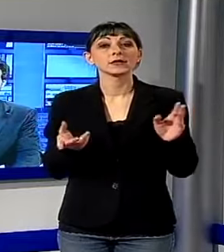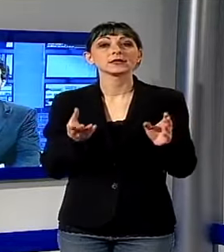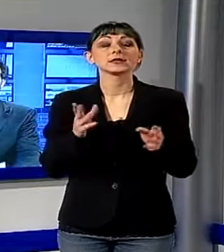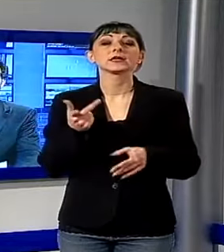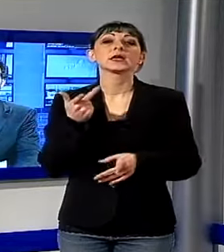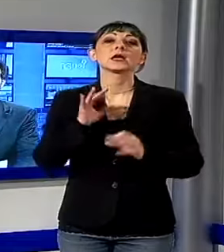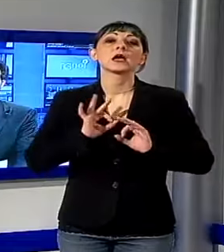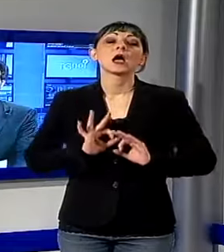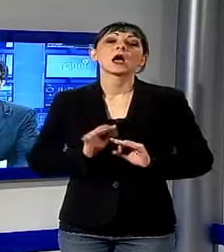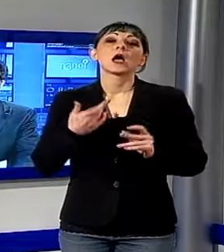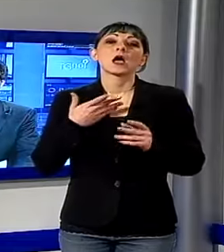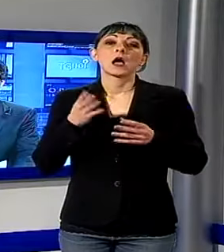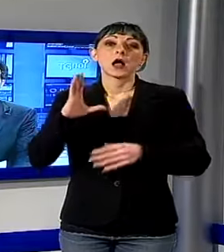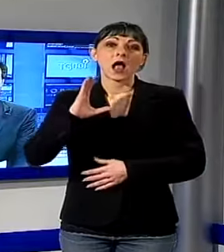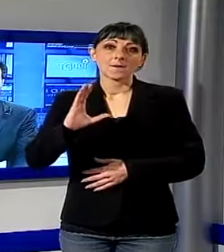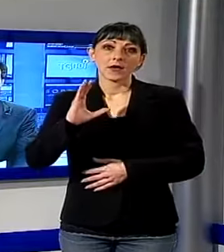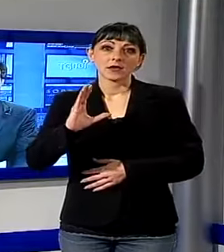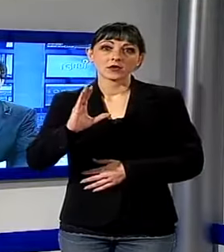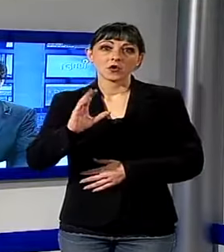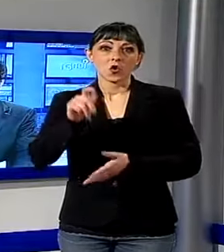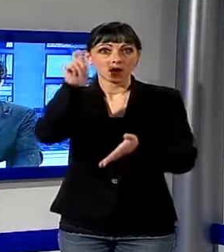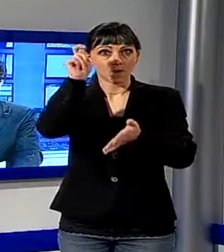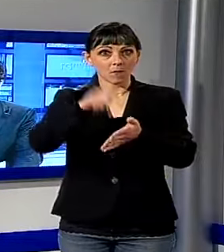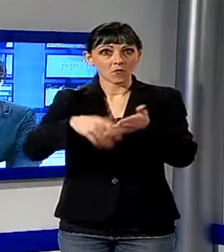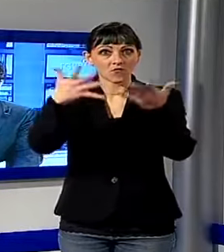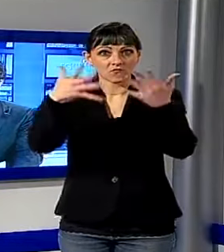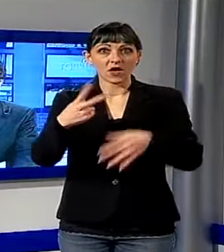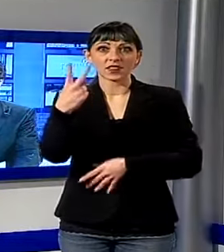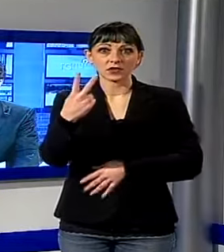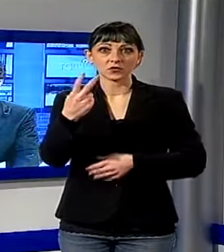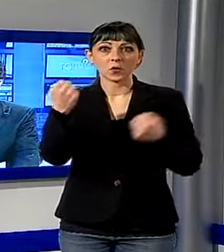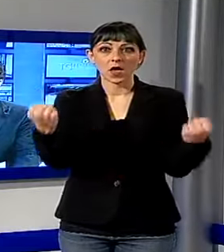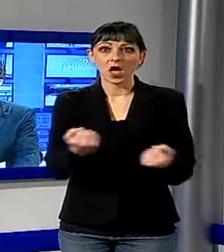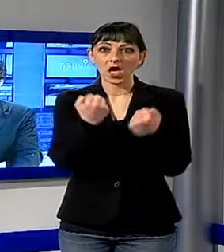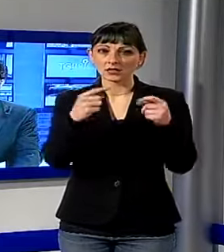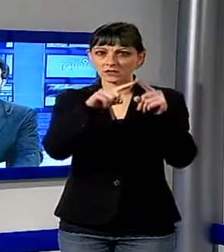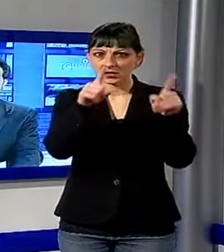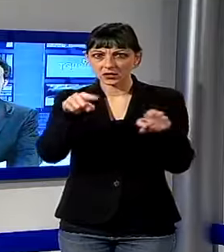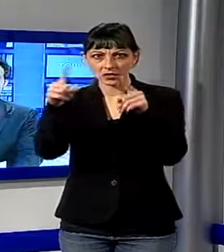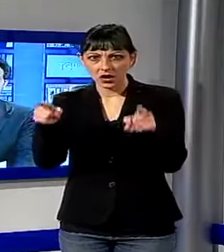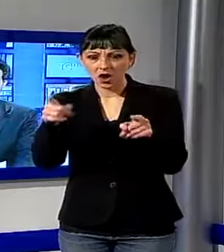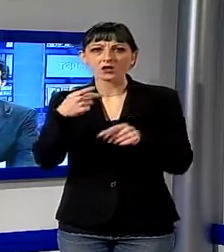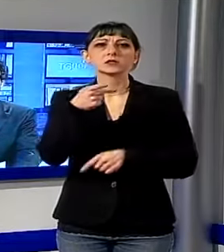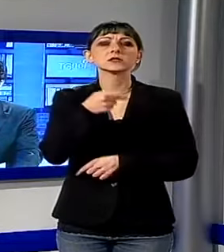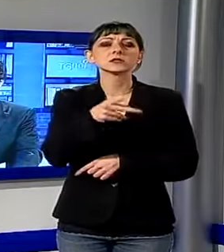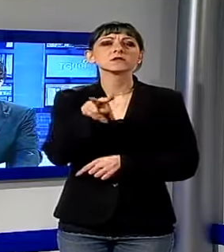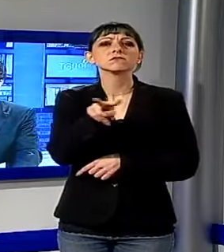sanzioni da 1.000 euro ciascuna a due attività di Lido che nei giorni scorsi effettuavano le vendite